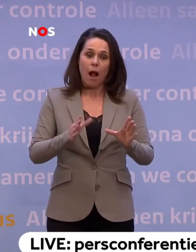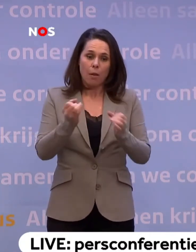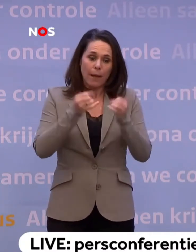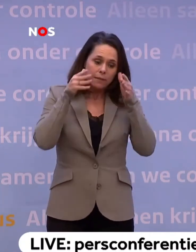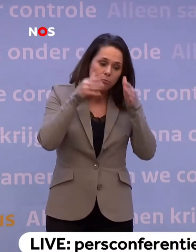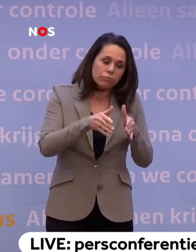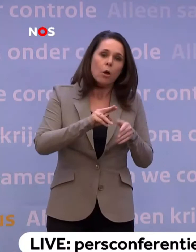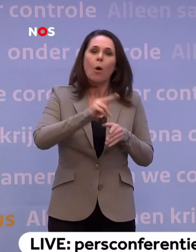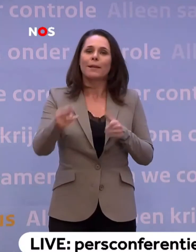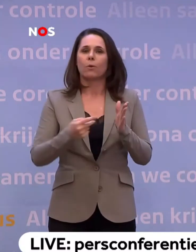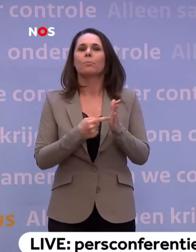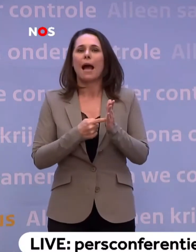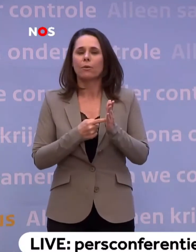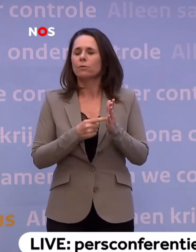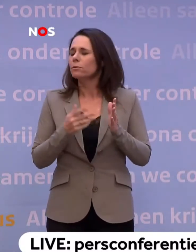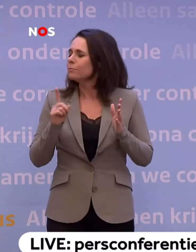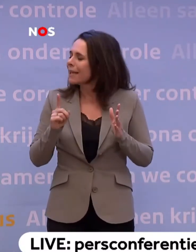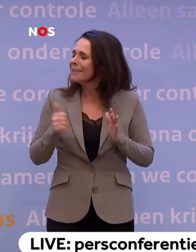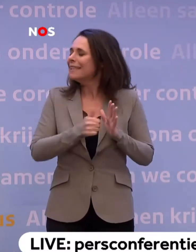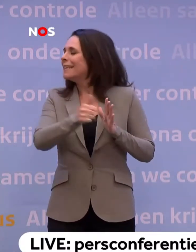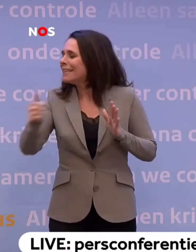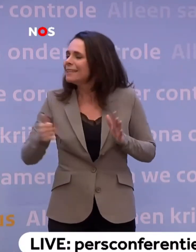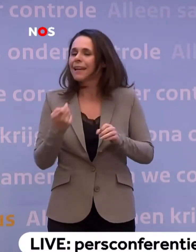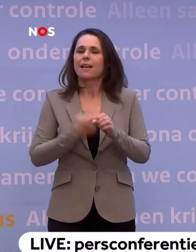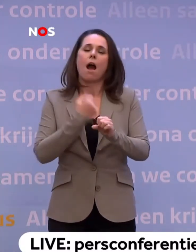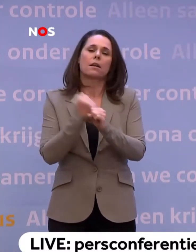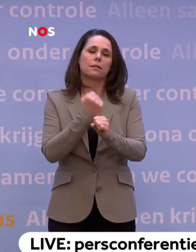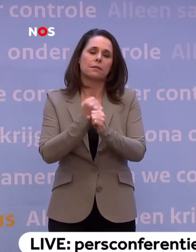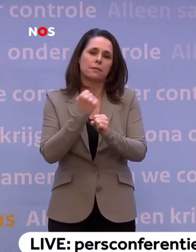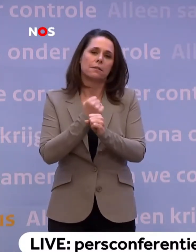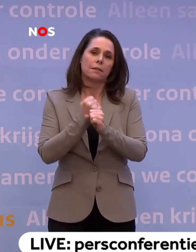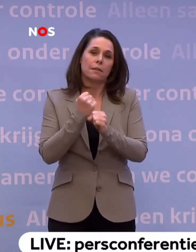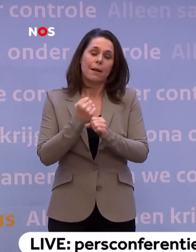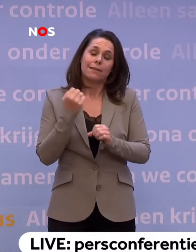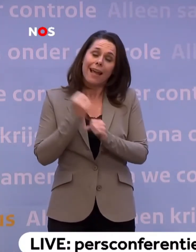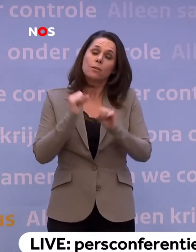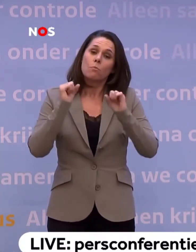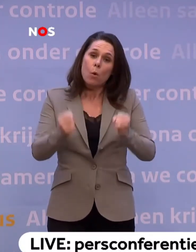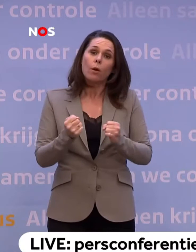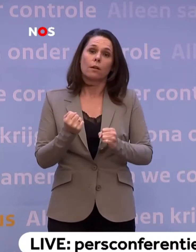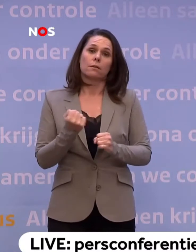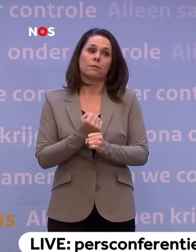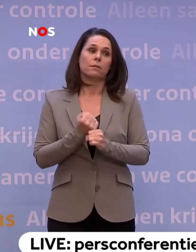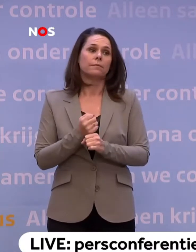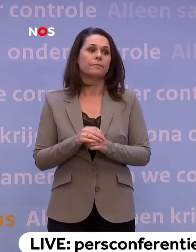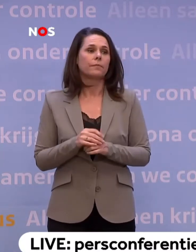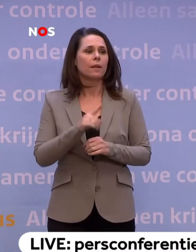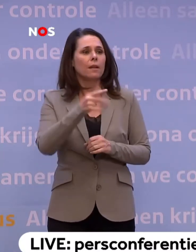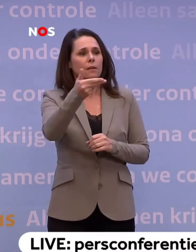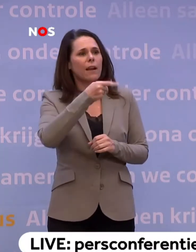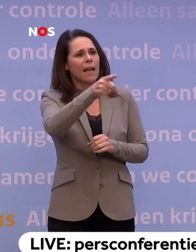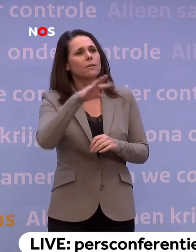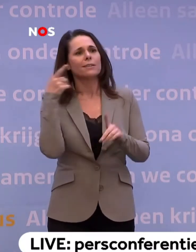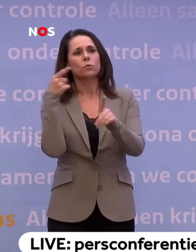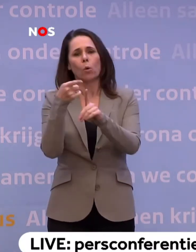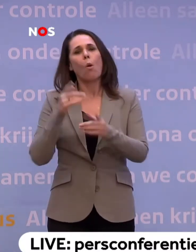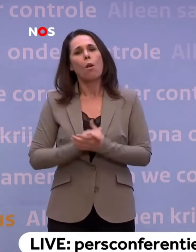maken we volop gebruik van kortom. werken met man en macht, maar het is echt een hele taaie klus. Ja, dat is dus wat er gebeurt. Dat is het doel, zeg